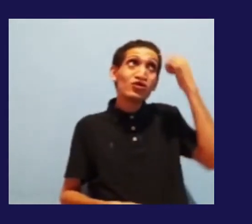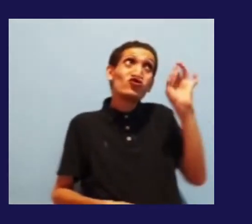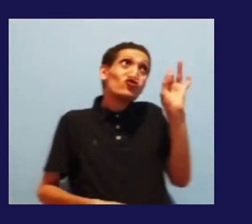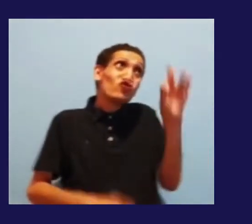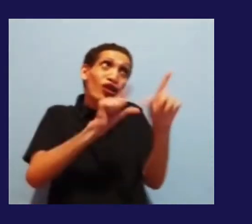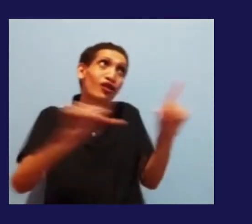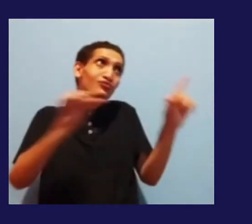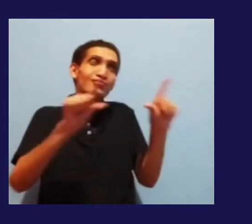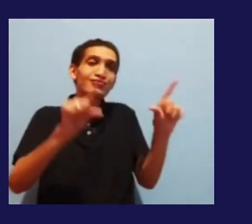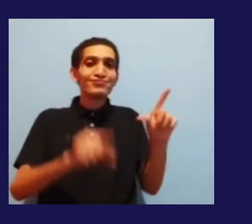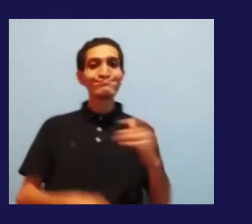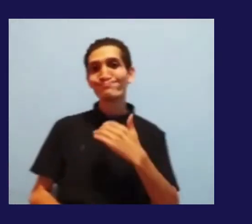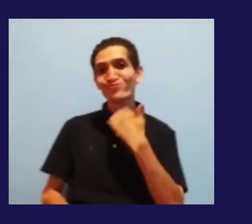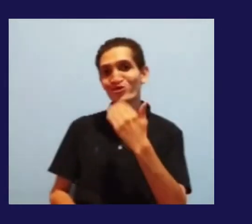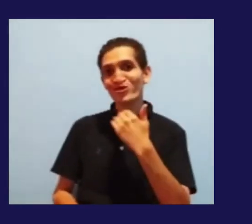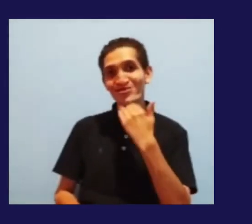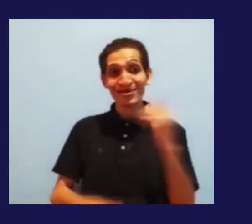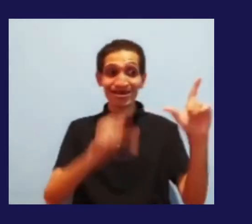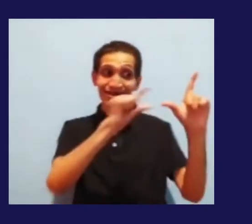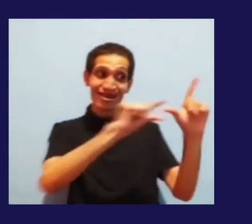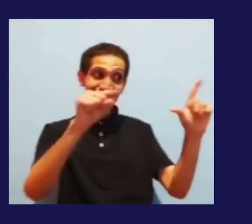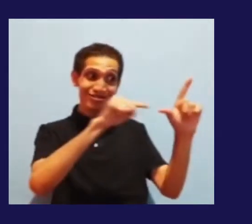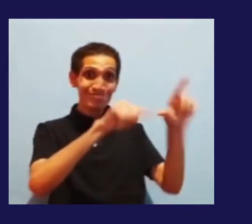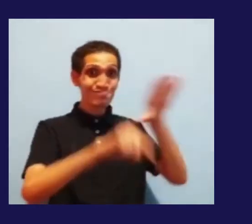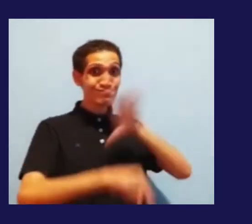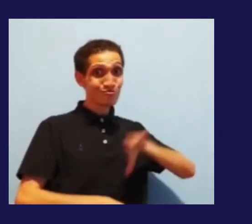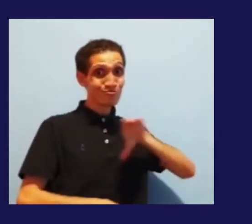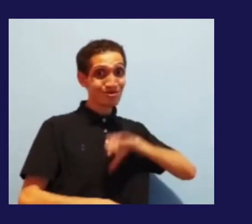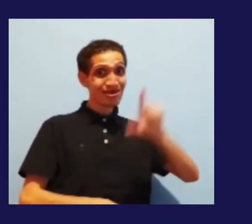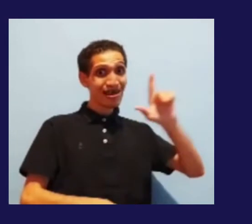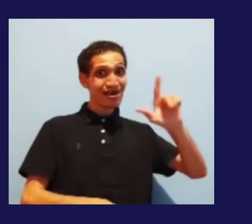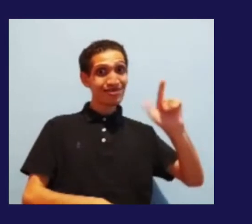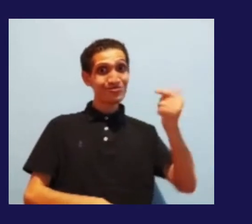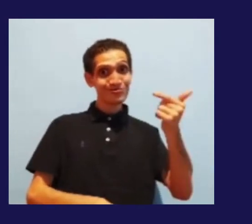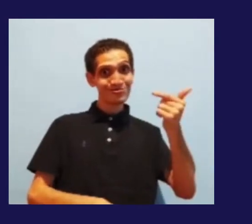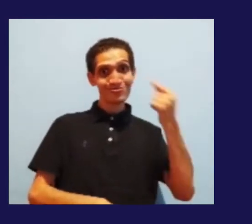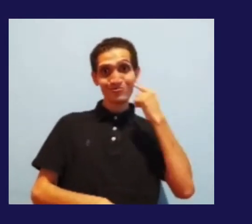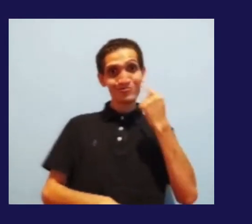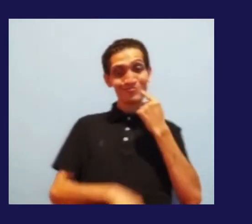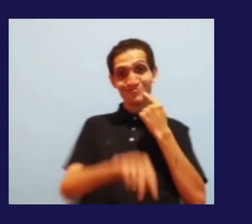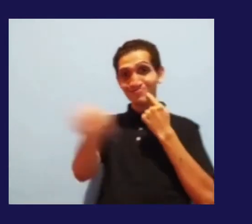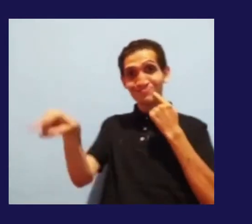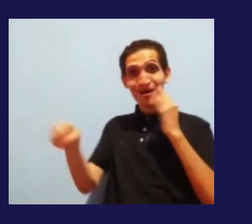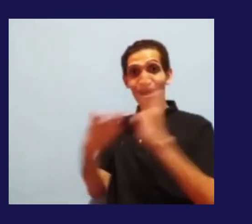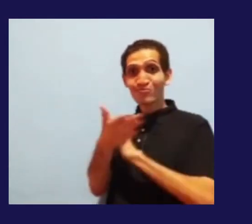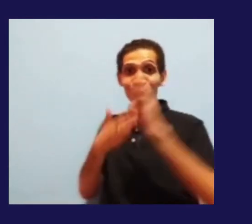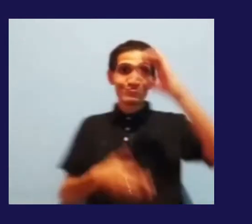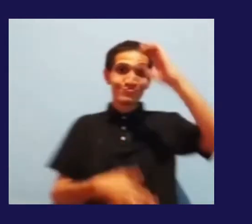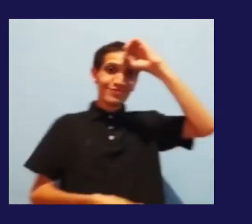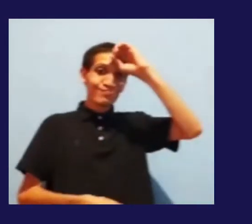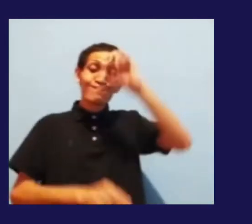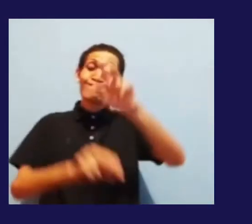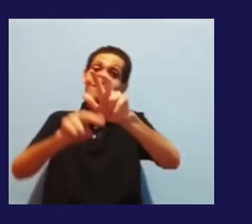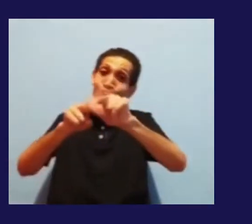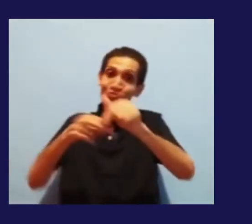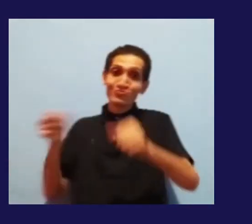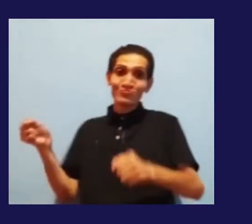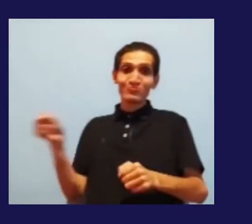poder fazer esse entendimento. Então, há necessidade realmente do intérprete de libras. Porque